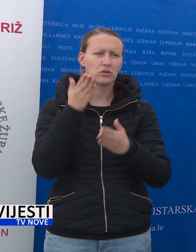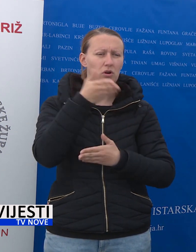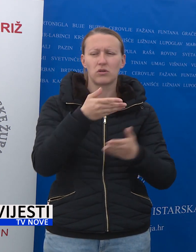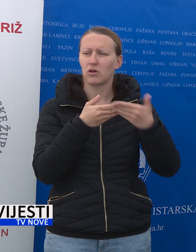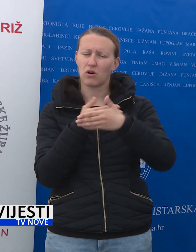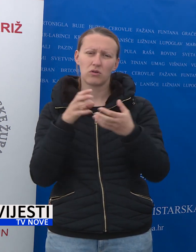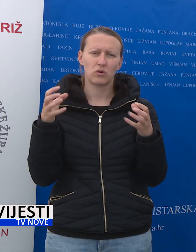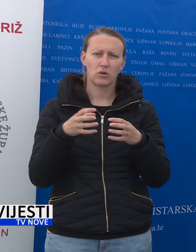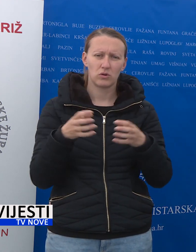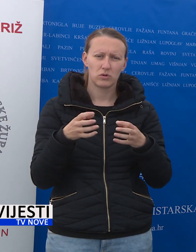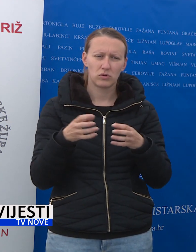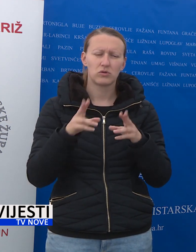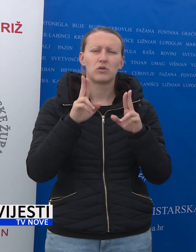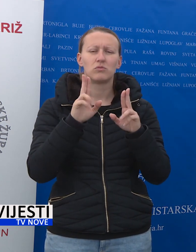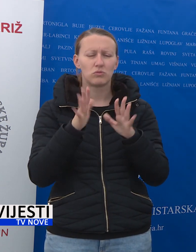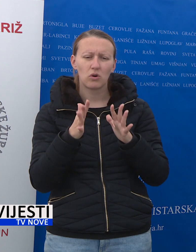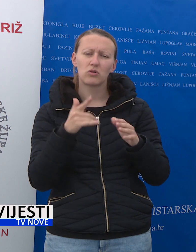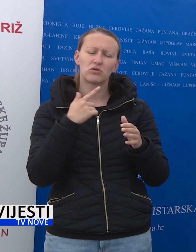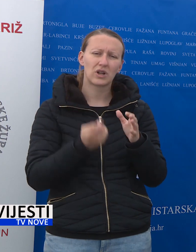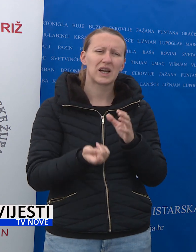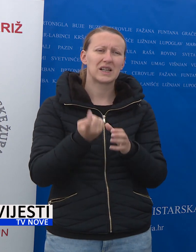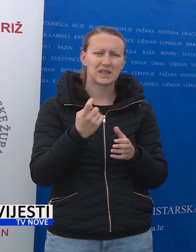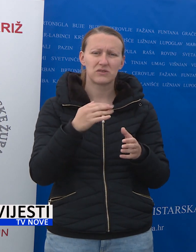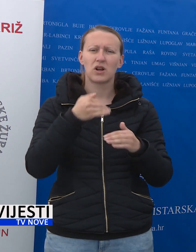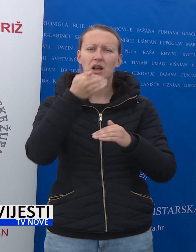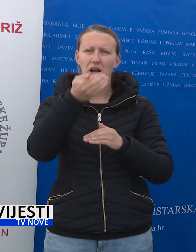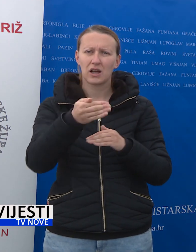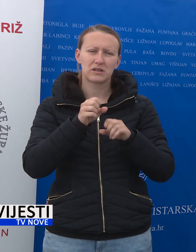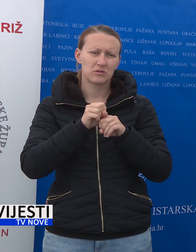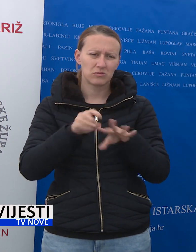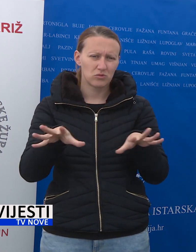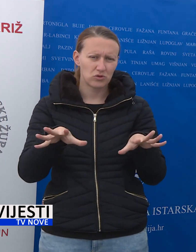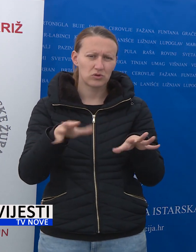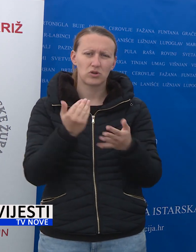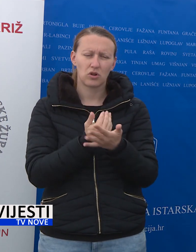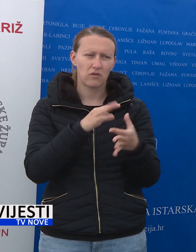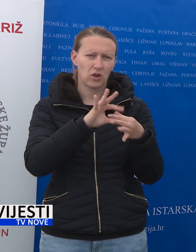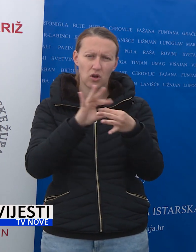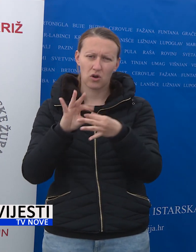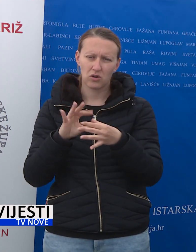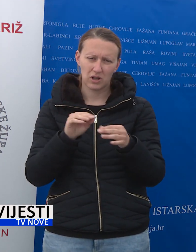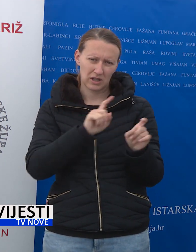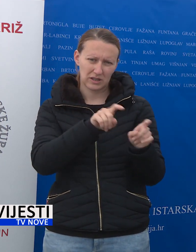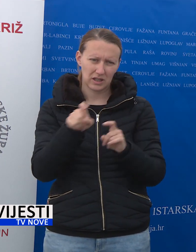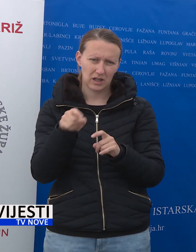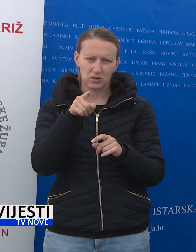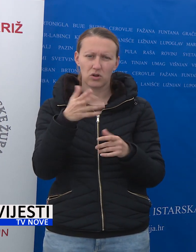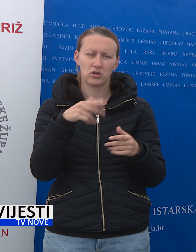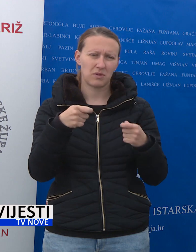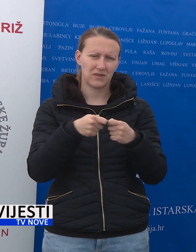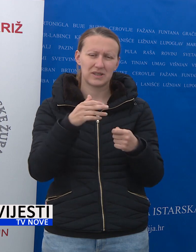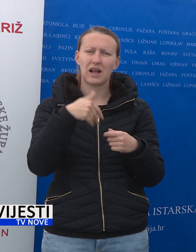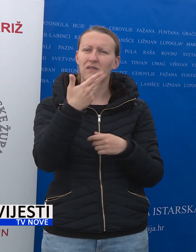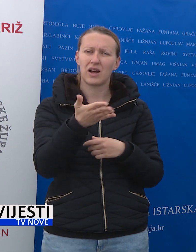druženja postaju možda izvor kasnih žarišta epidemije i novih kontakata. Znači to što se